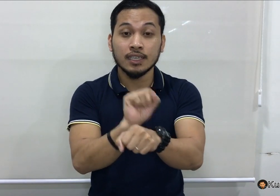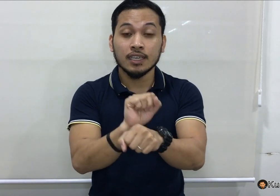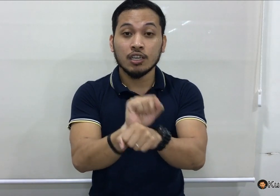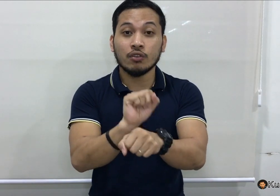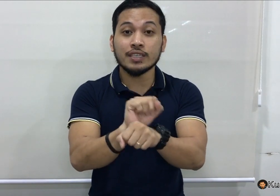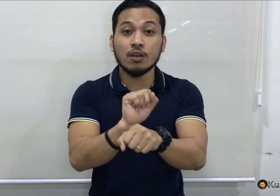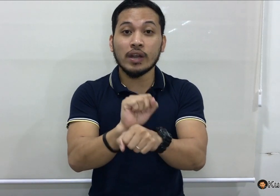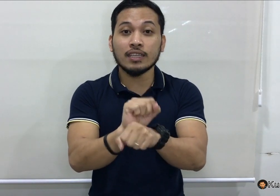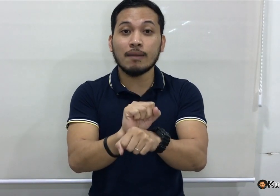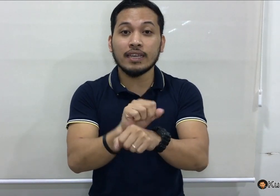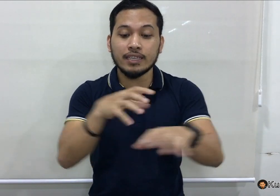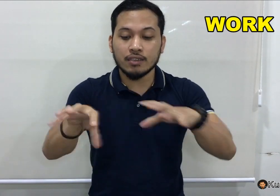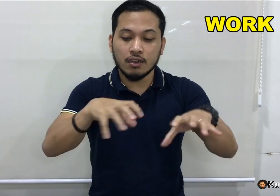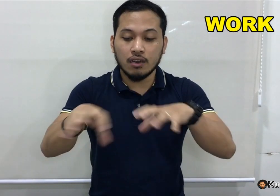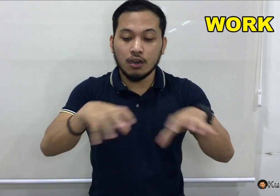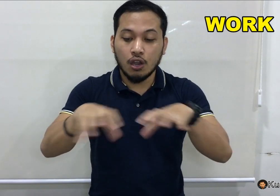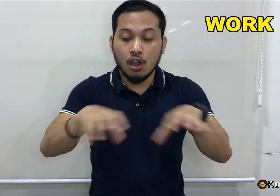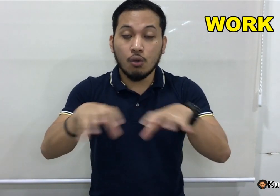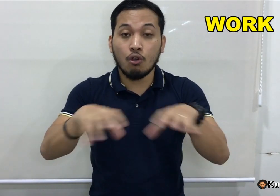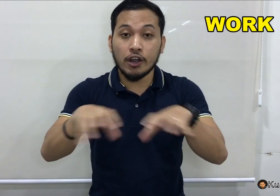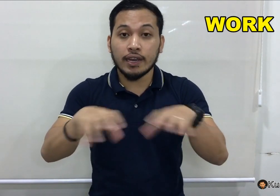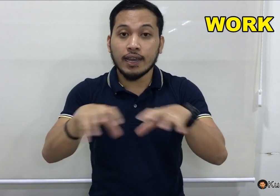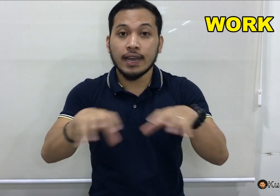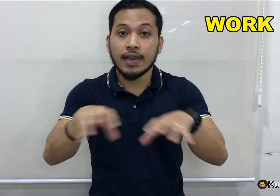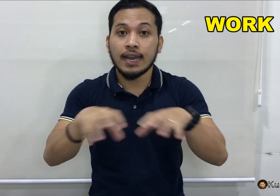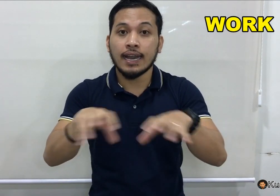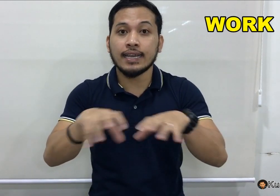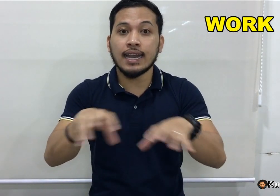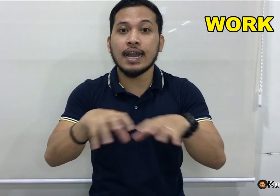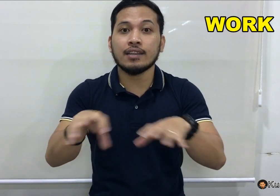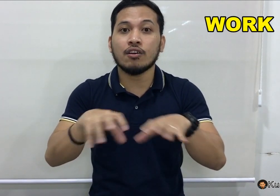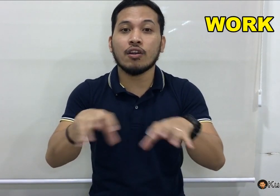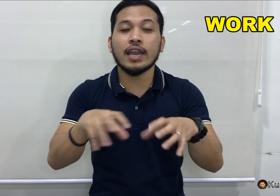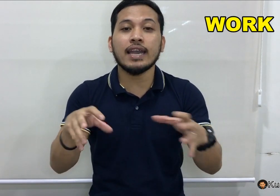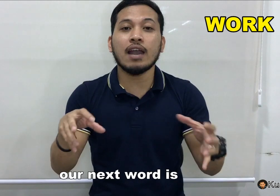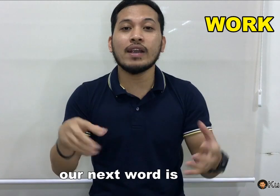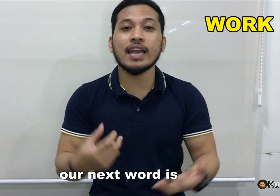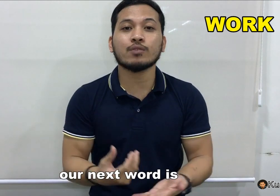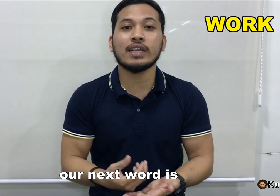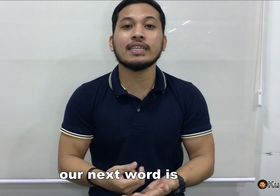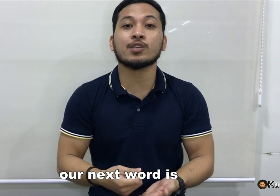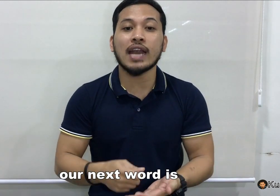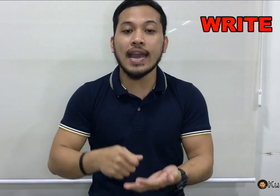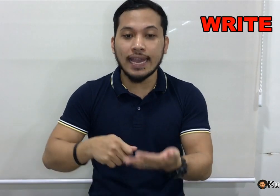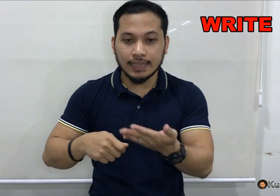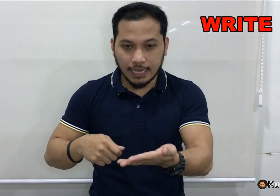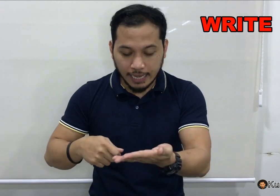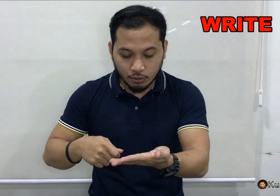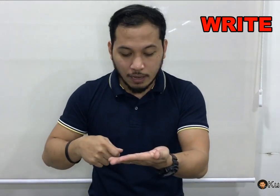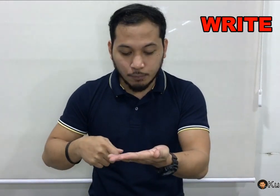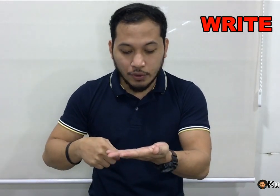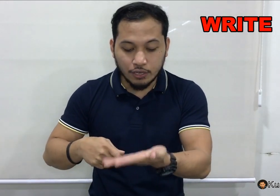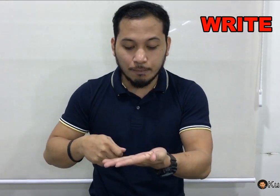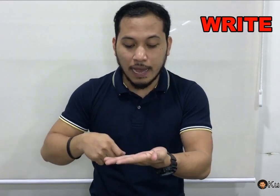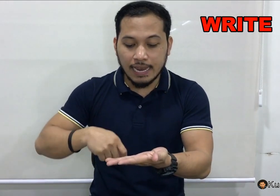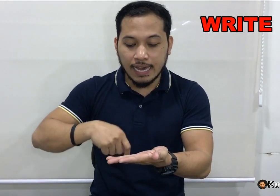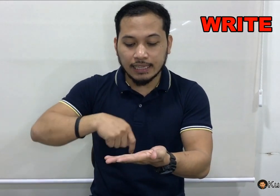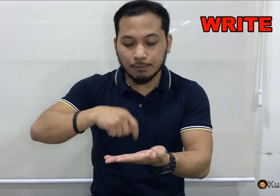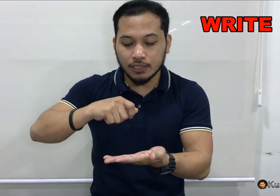Work. Yung isang work naman is, work. Ayan. Okay. Our next word is, write. Nakaganto lang po yung inyong pala, tapos